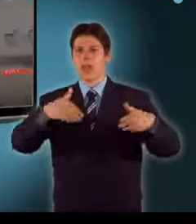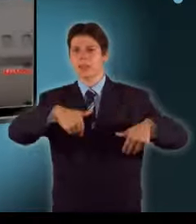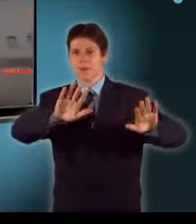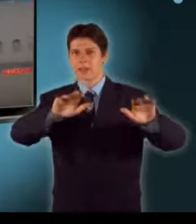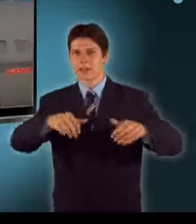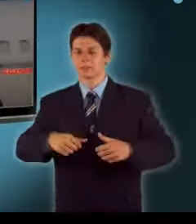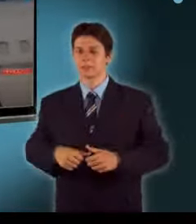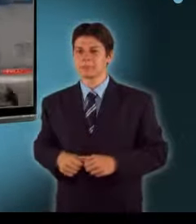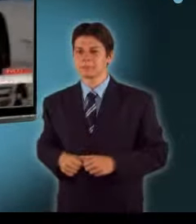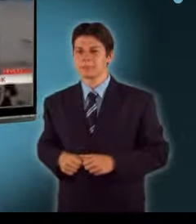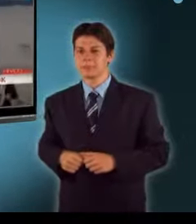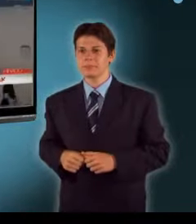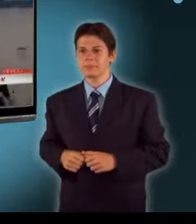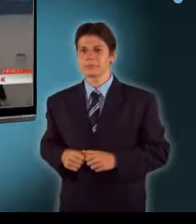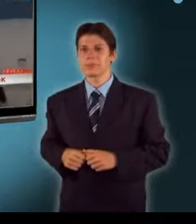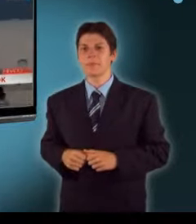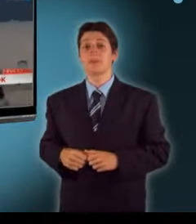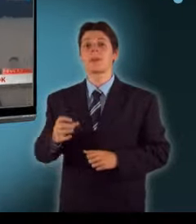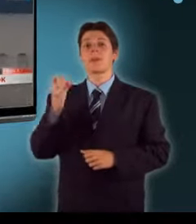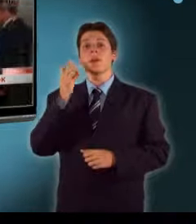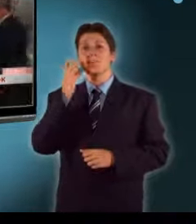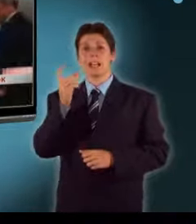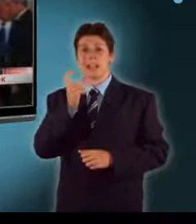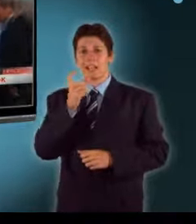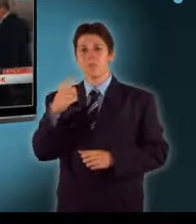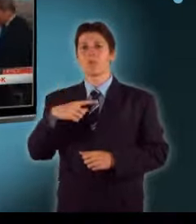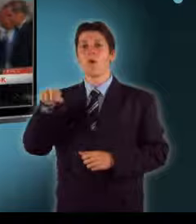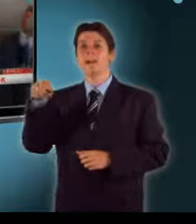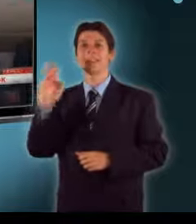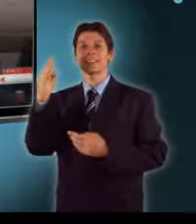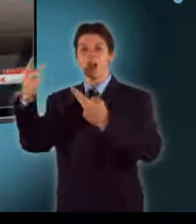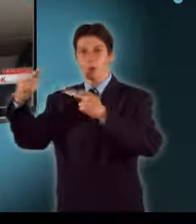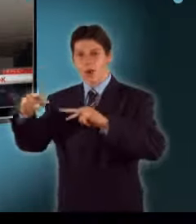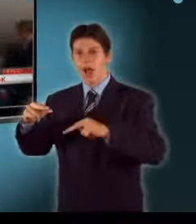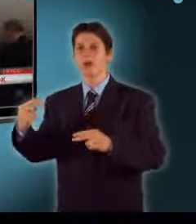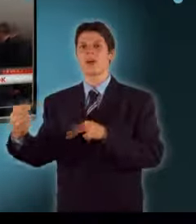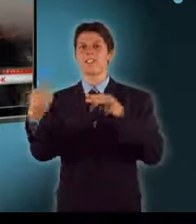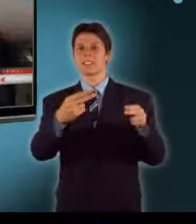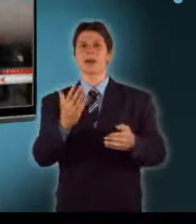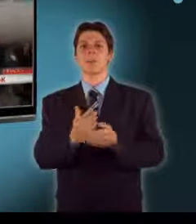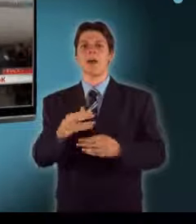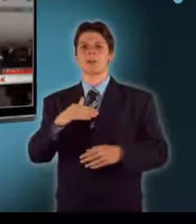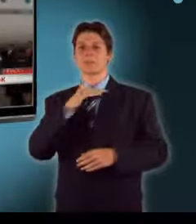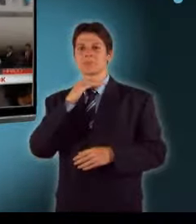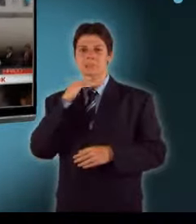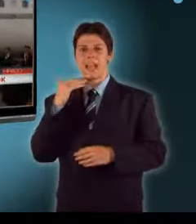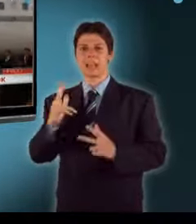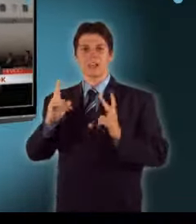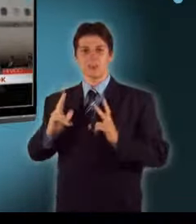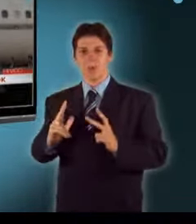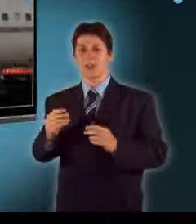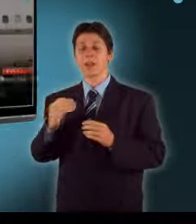Elégedetten távozhatott észak-koreából Bill Clinton. A volt amerikai elnök mögött ugyanis ott lépkedett az a két amerikai újságíró,